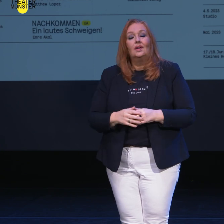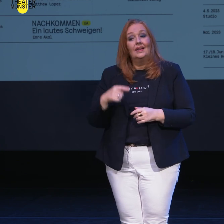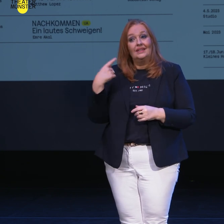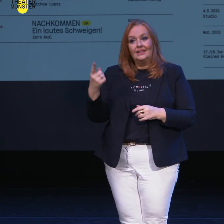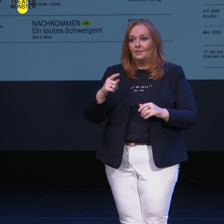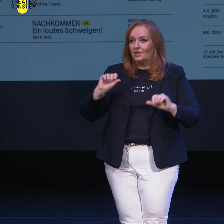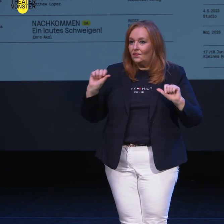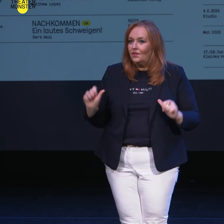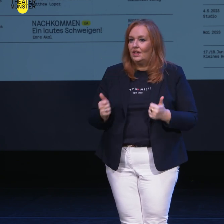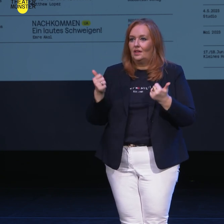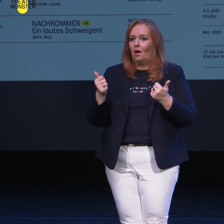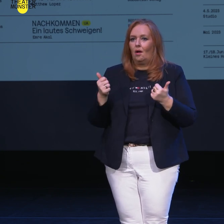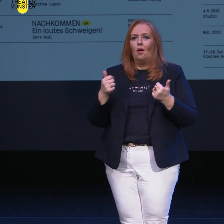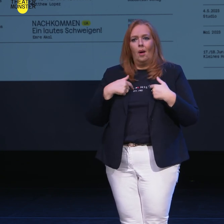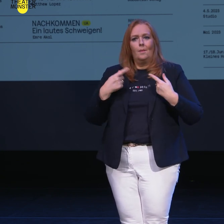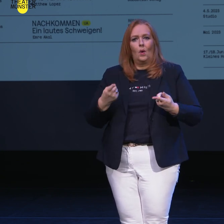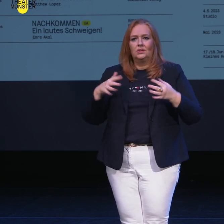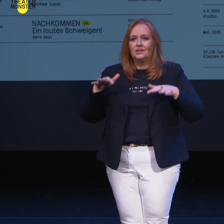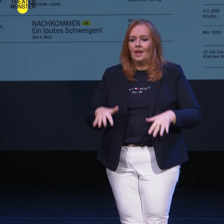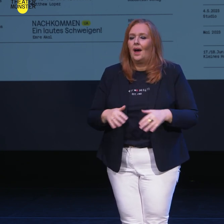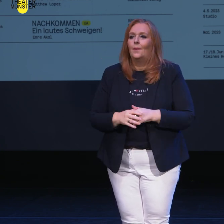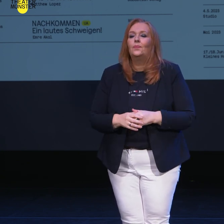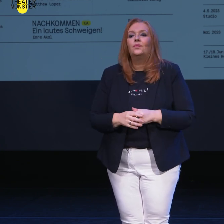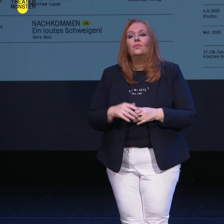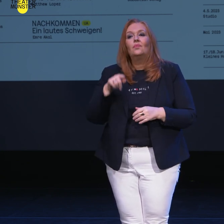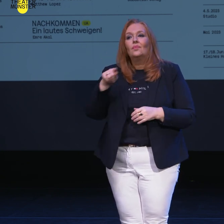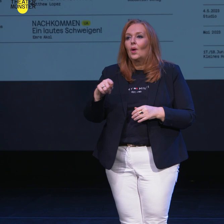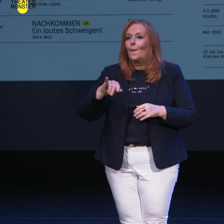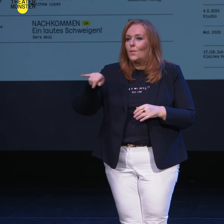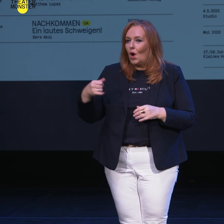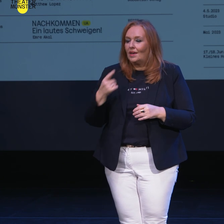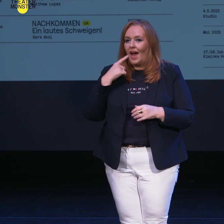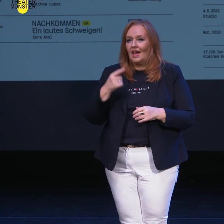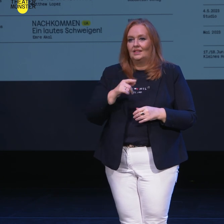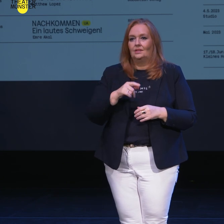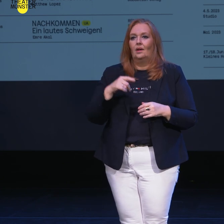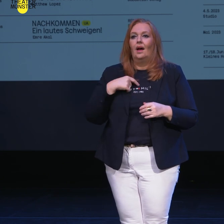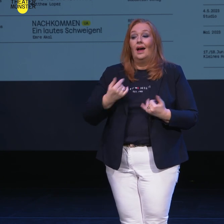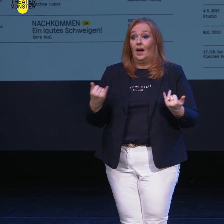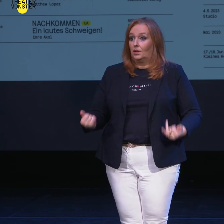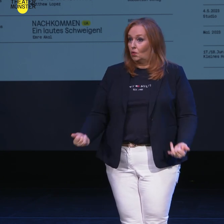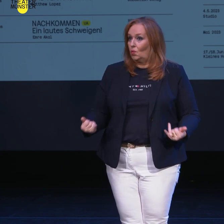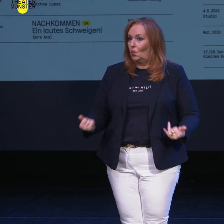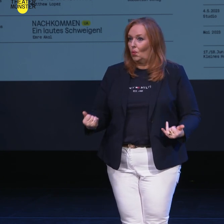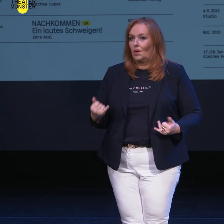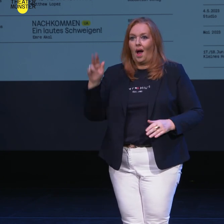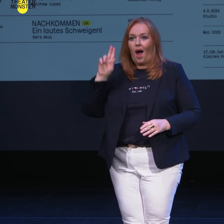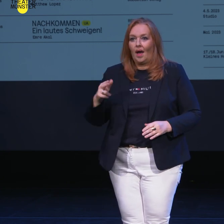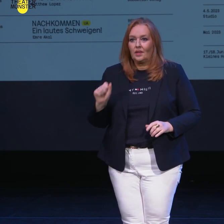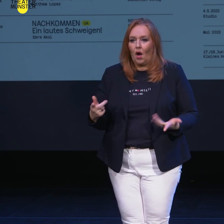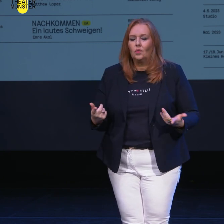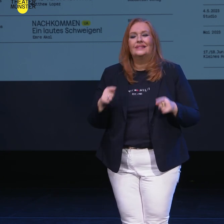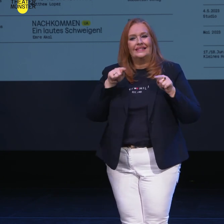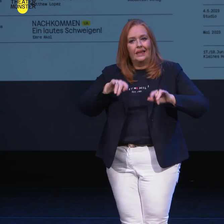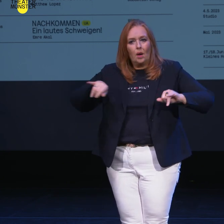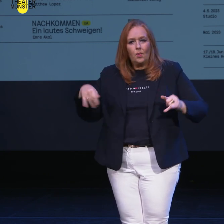wird wieder bei uns tätig sein werden mit einem Projekt mit dem Titel And Now Hanau. Er wird sich in diesem